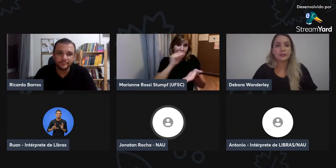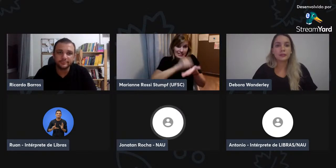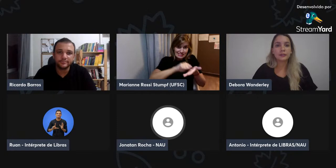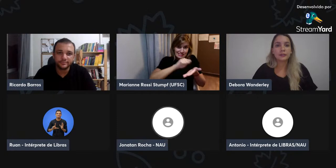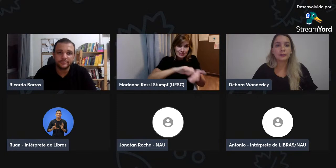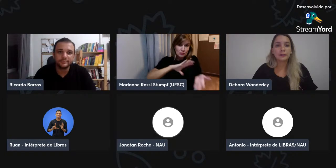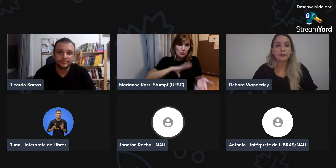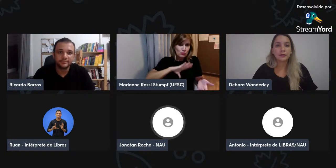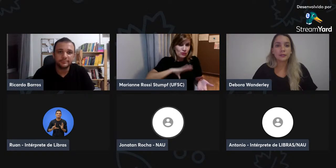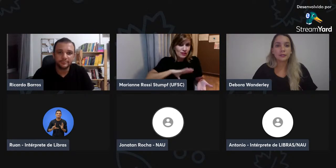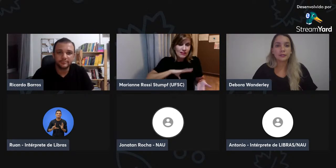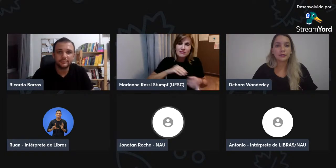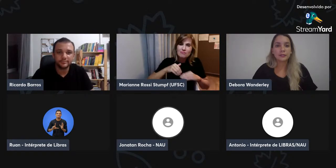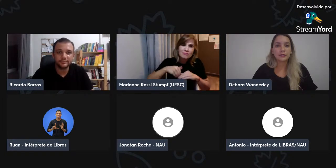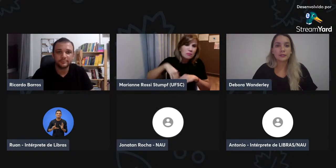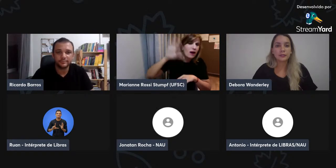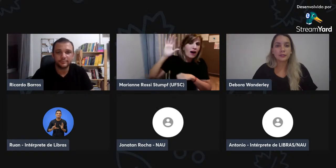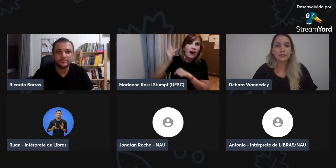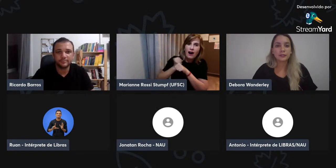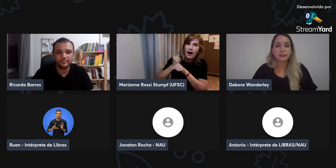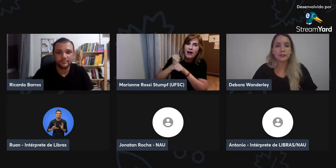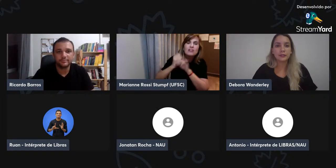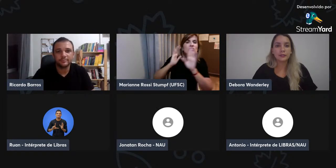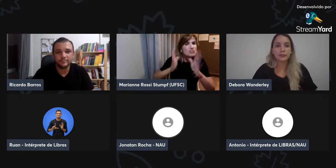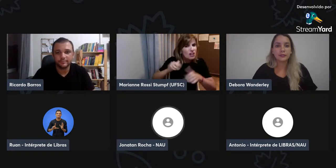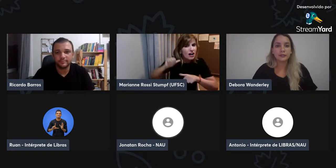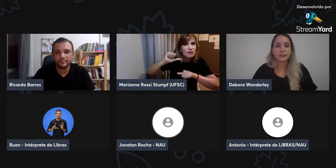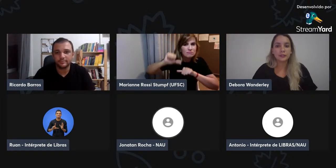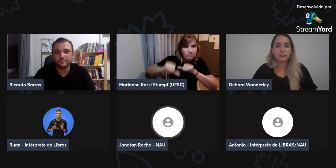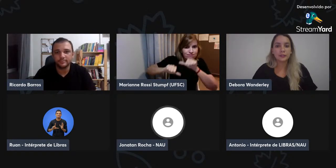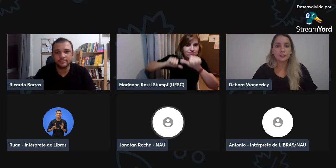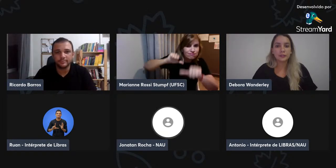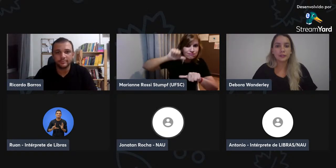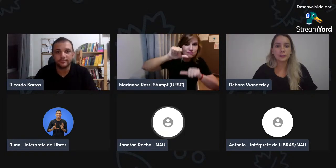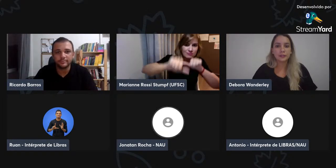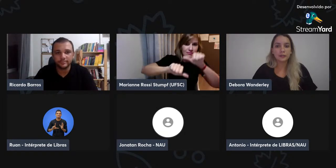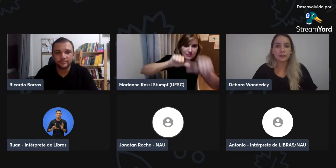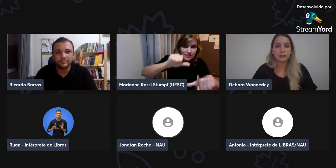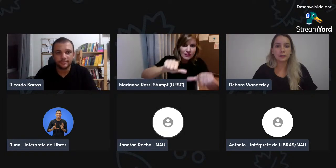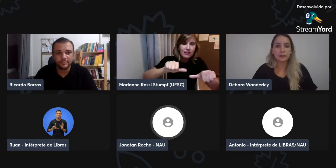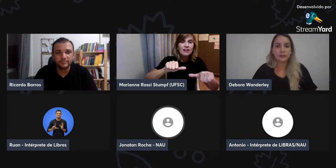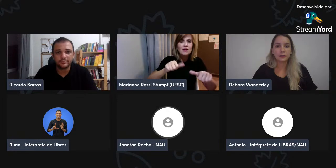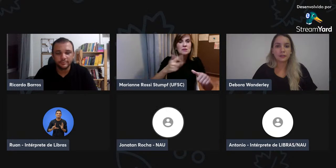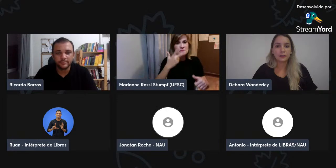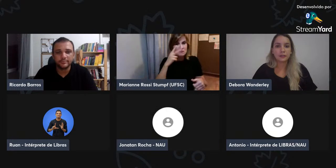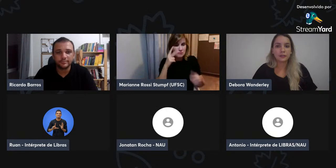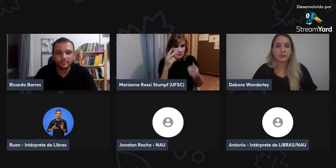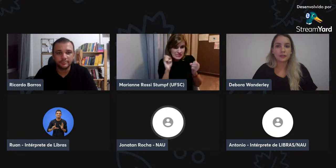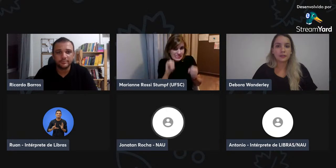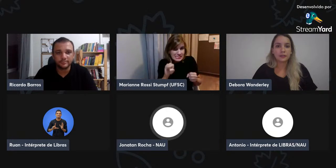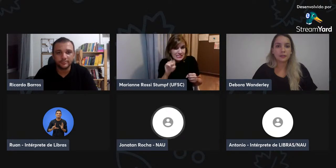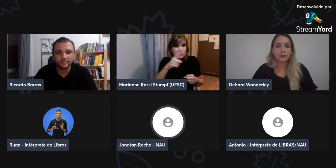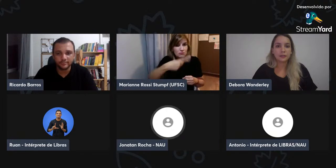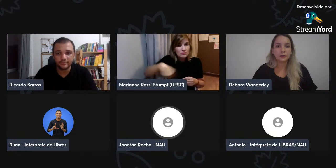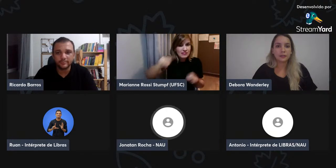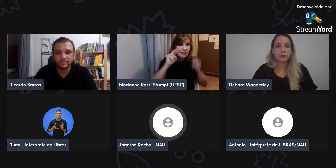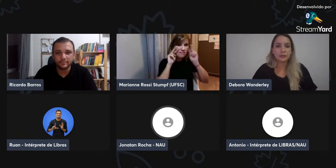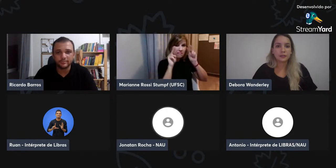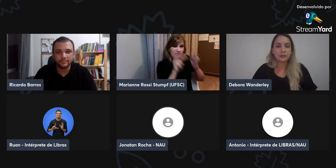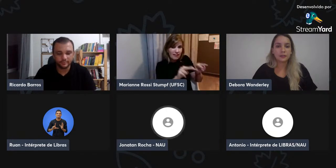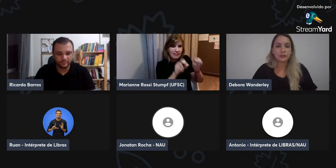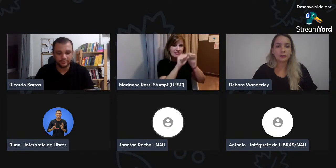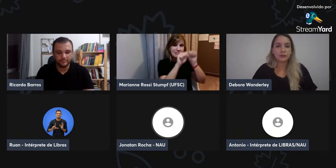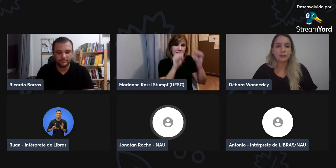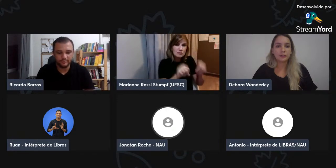passado até hoje, gente vê esse progresso, que os alunos usam mais o português para escrever, mas está mudando pouco a